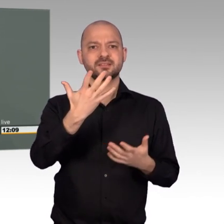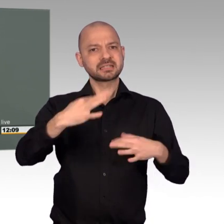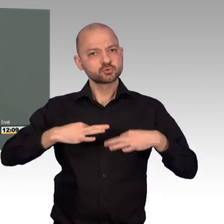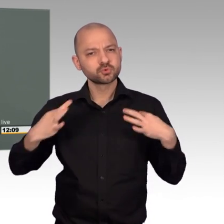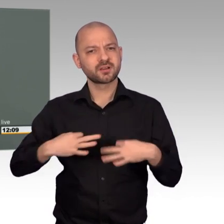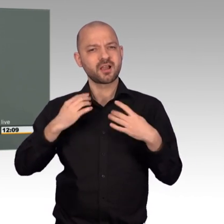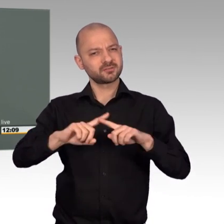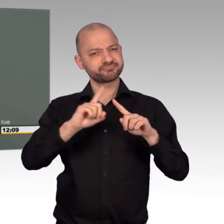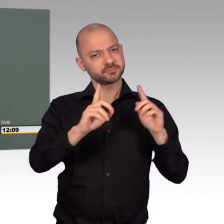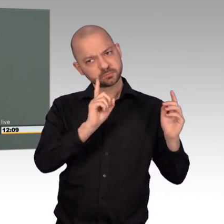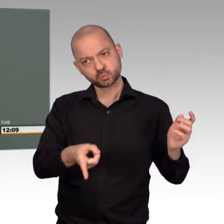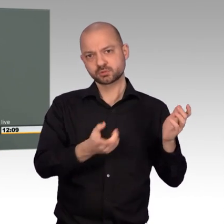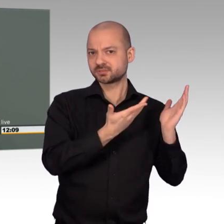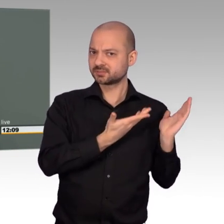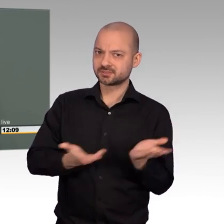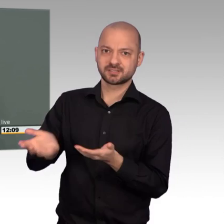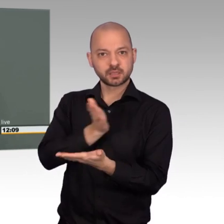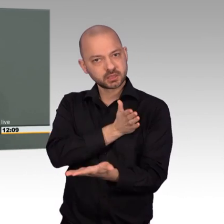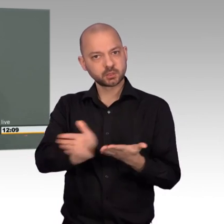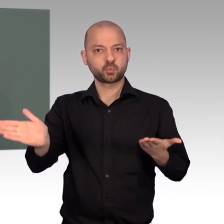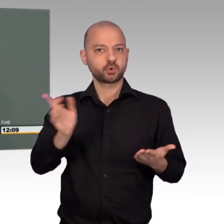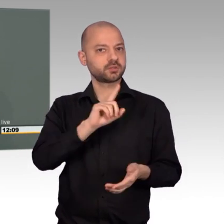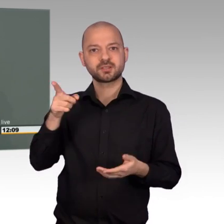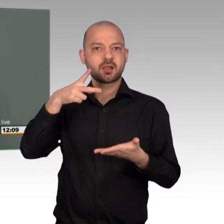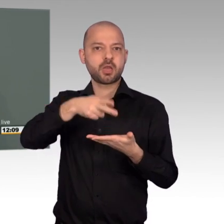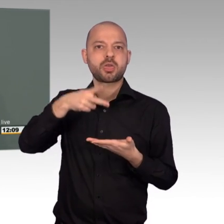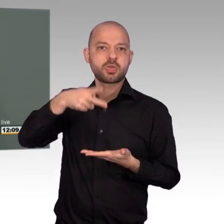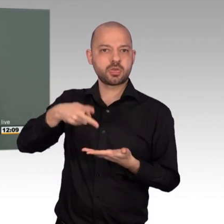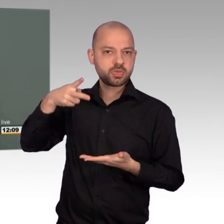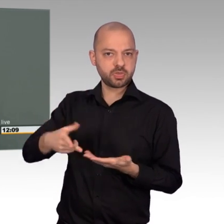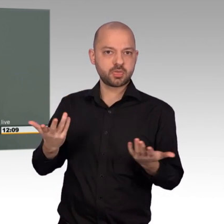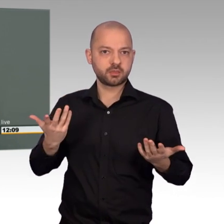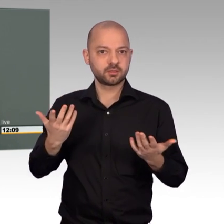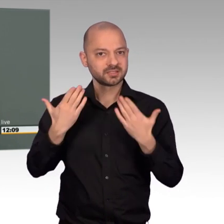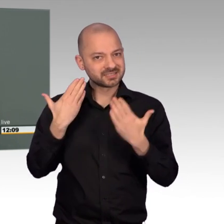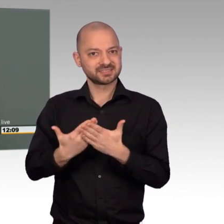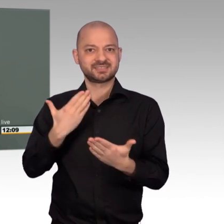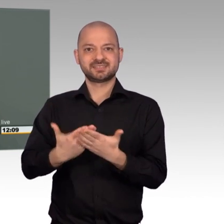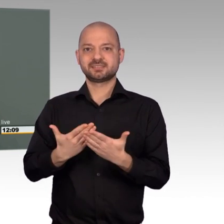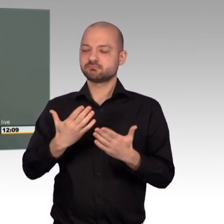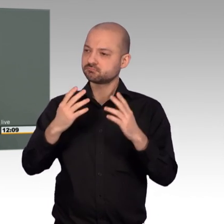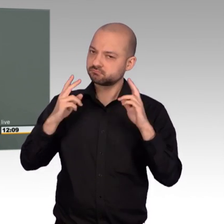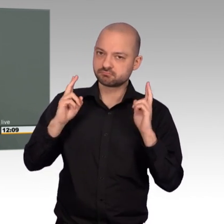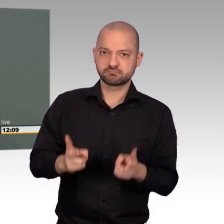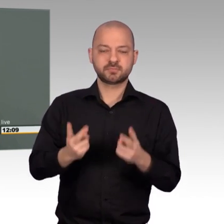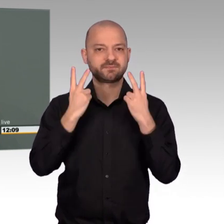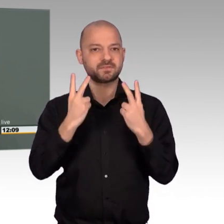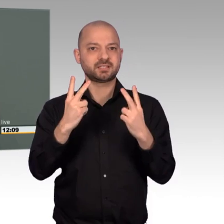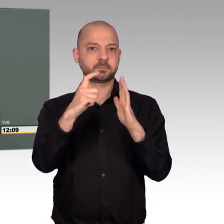weiterzukommen. Aber wir werden wie in den letzten Jahren im Bundestag auch die Haushaltsmittel für die